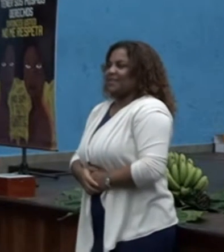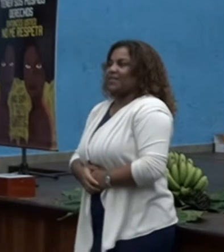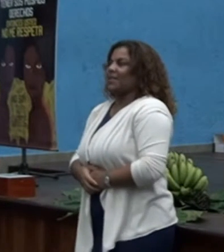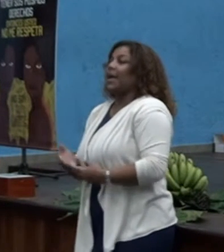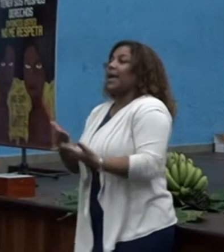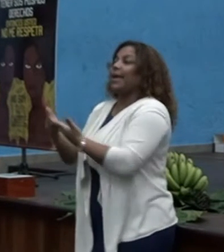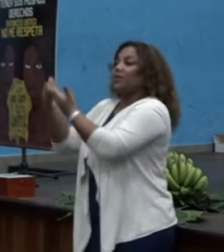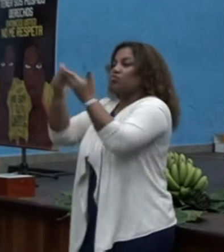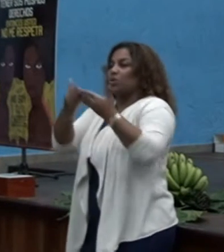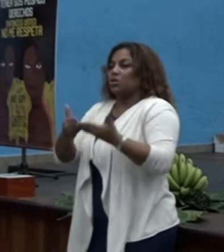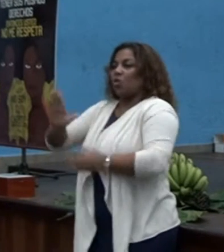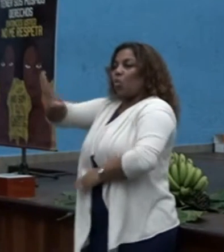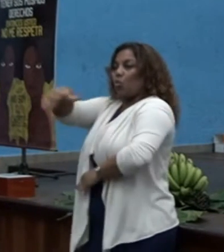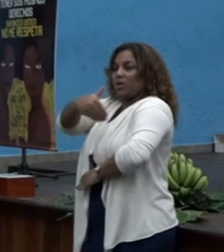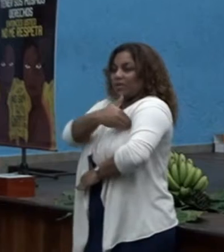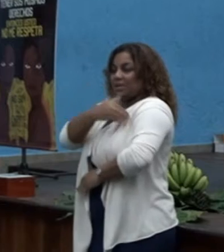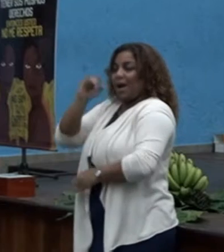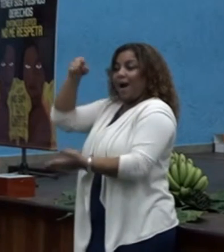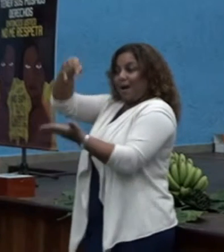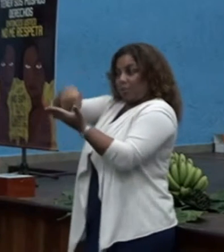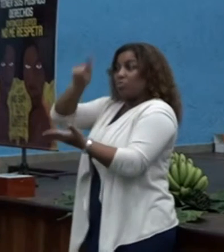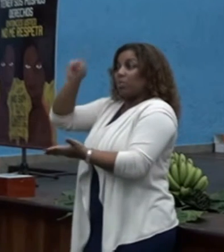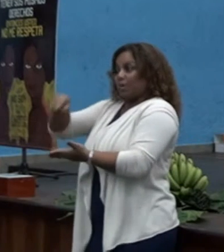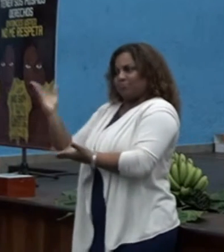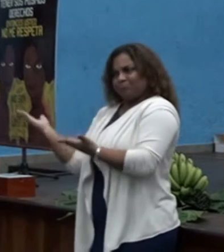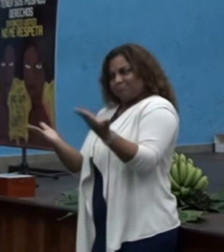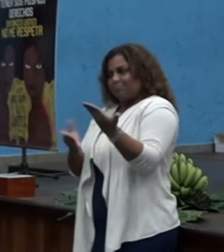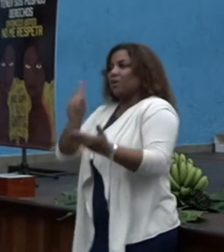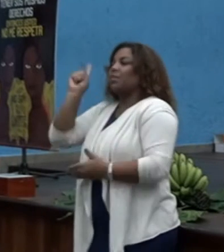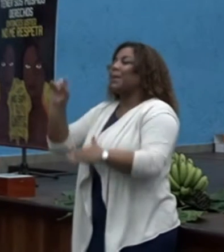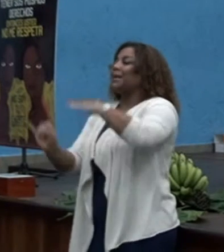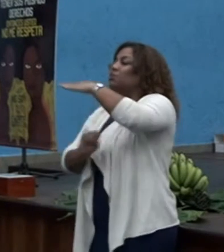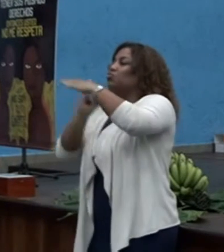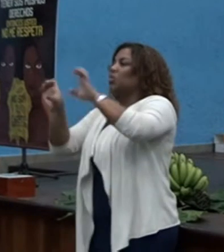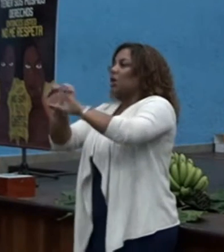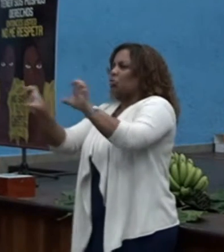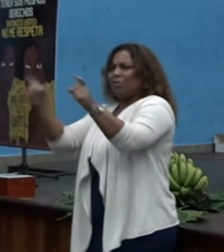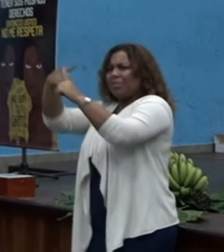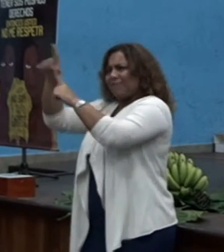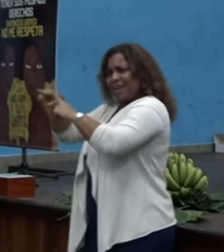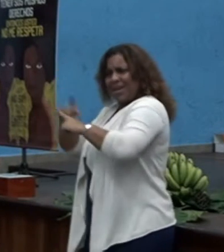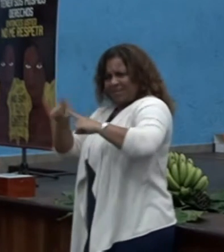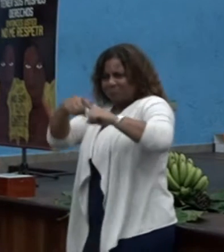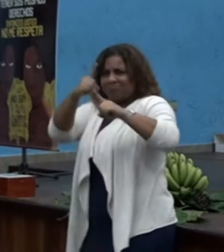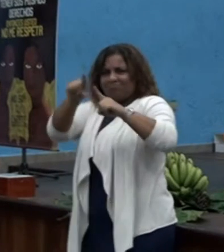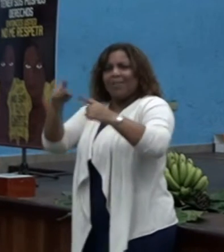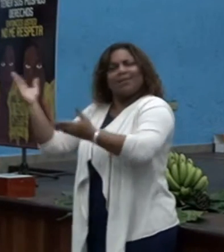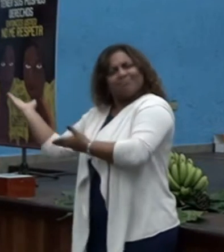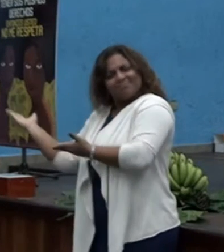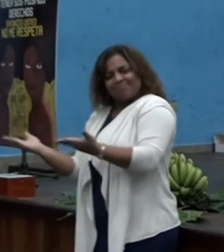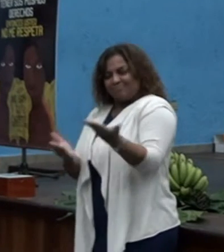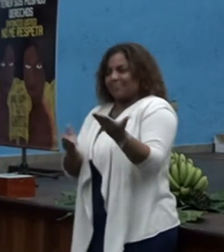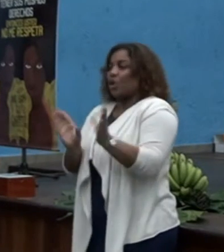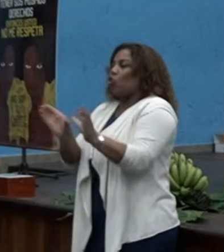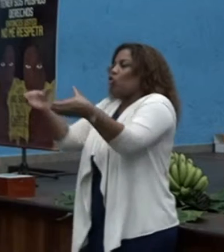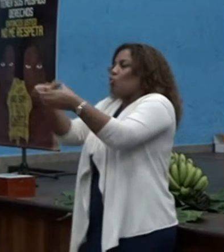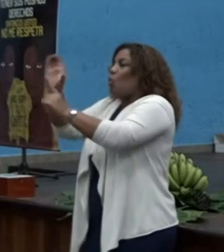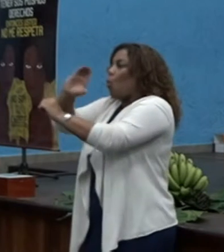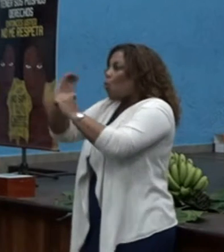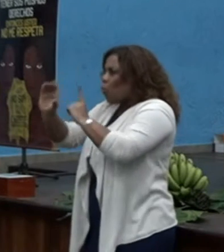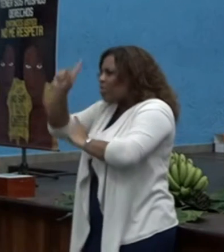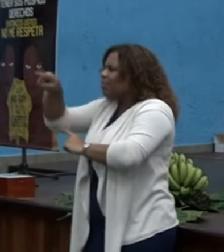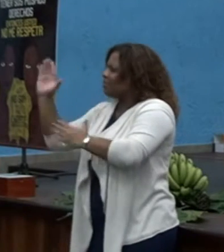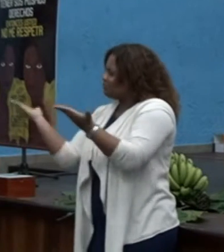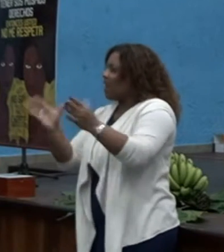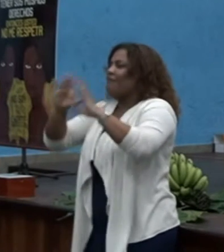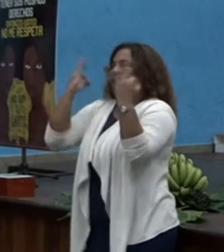Estudiantes de la Universidad de Carabobo. Instituciones educativas en general. Grupos culturales,